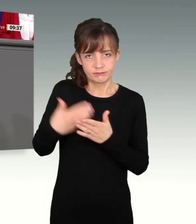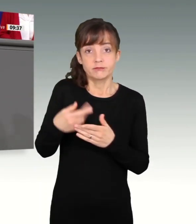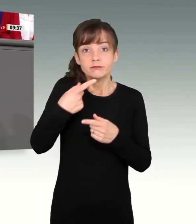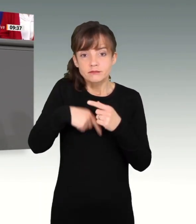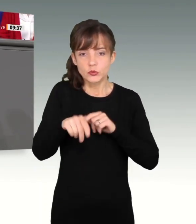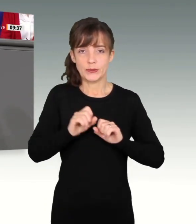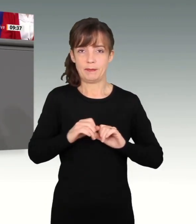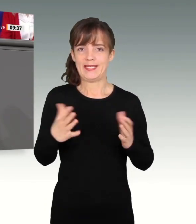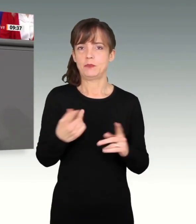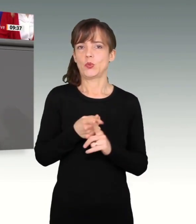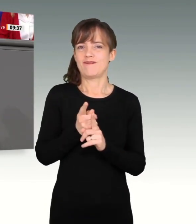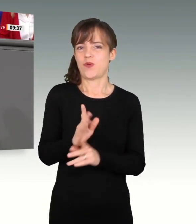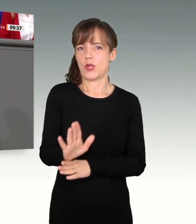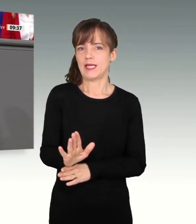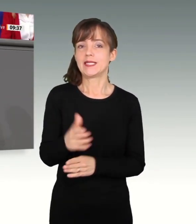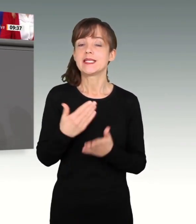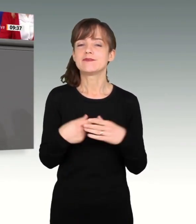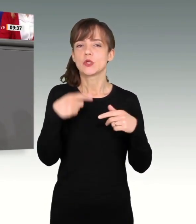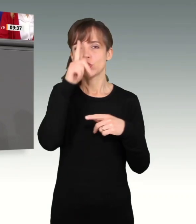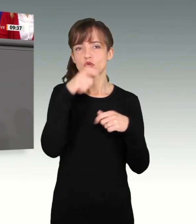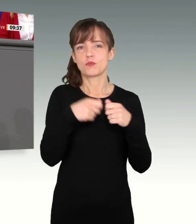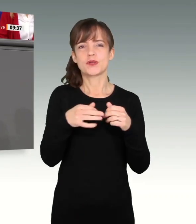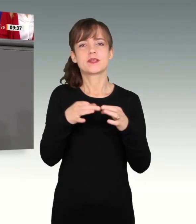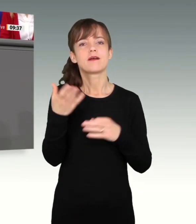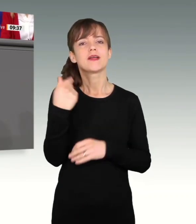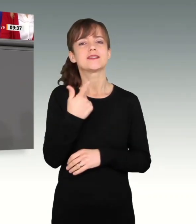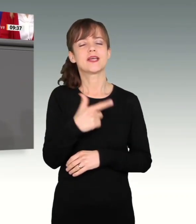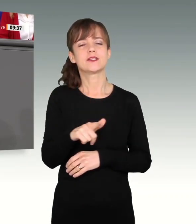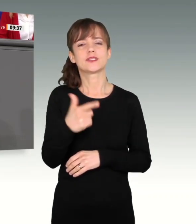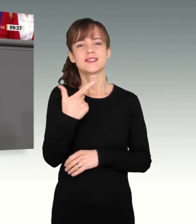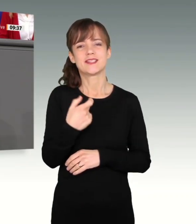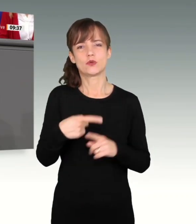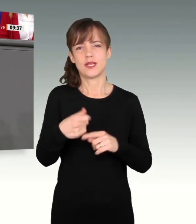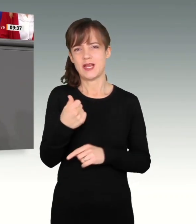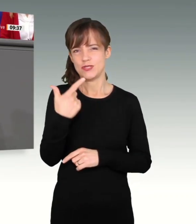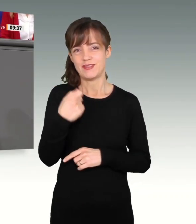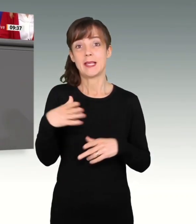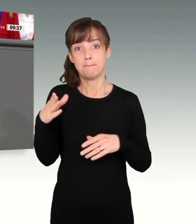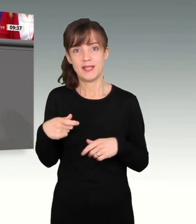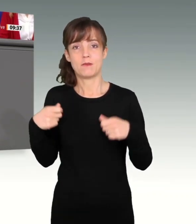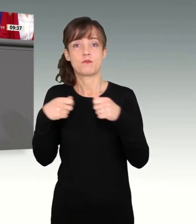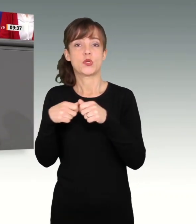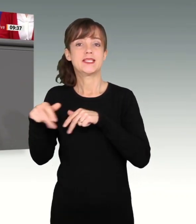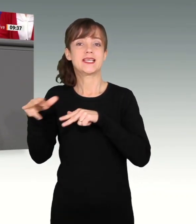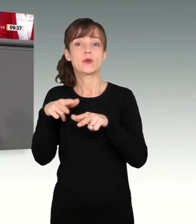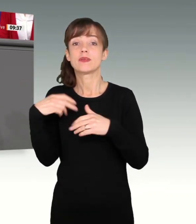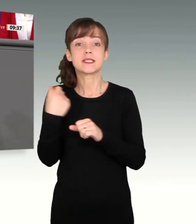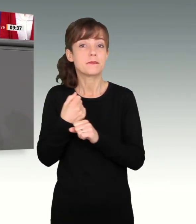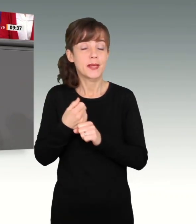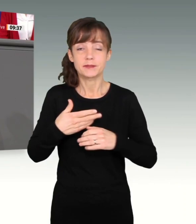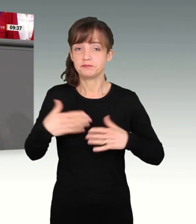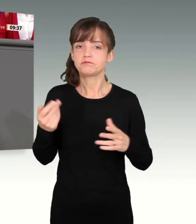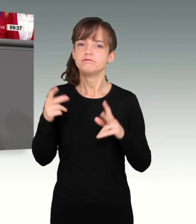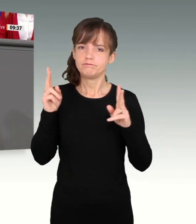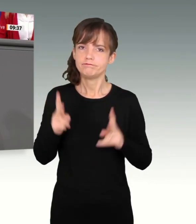und ihre Folgen. Und deswegen hat der Deutsche Bundestag 2020 und 2021 zusammen mit der Bundesregierung erheblich große Summen